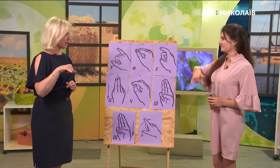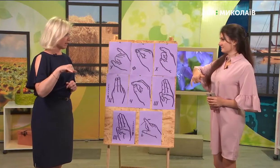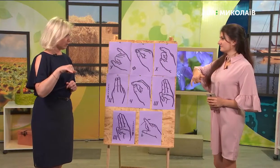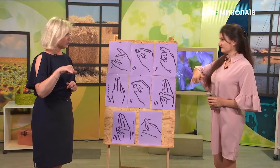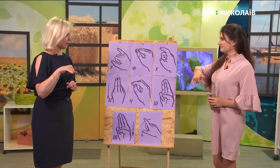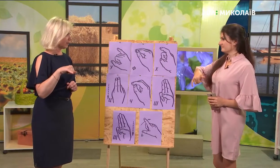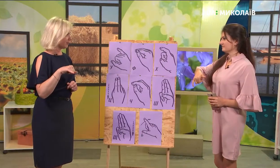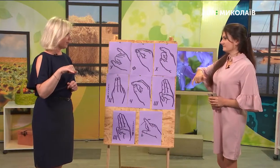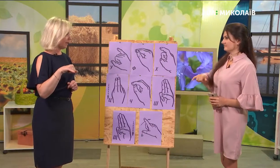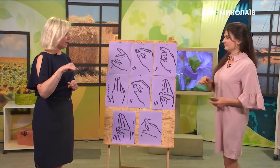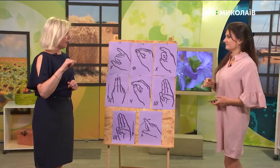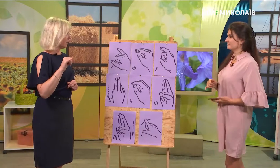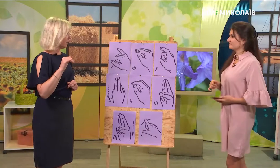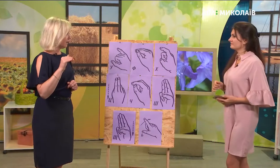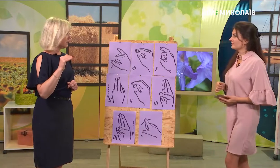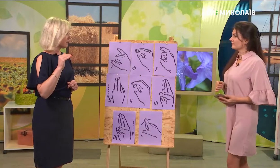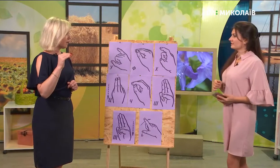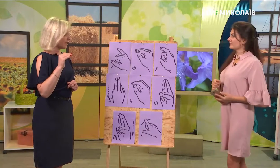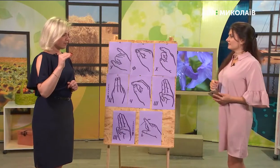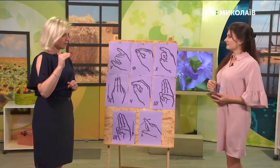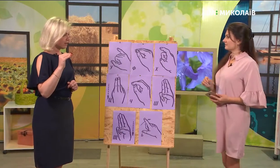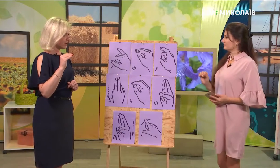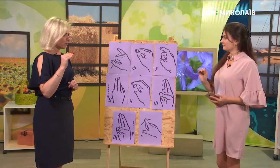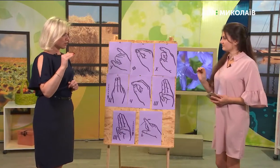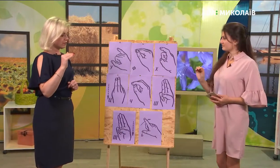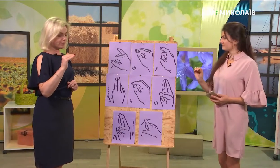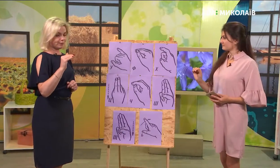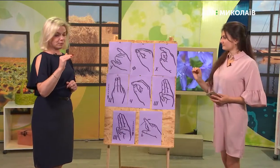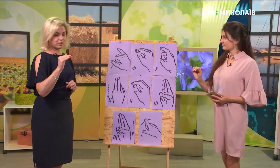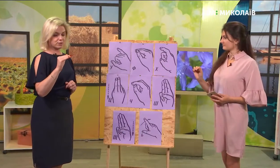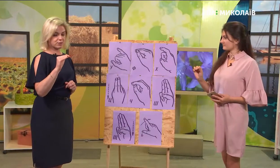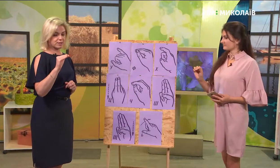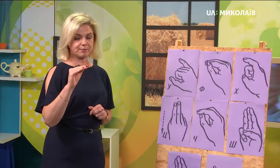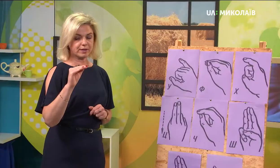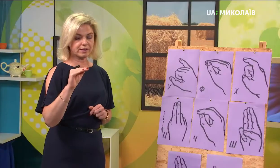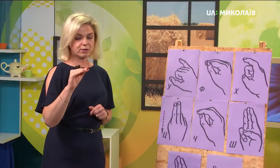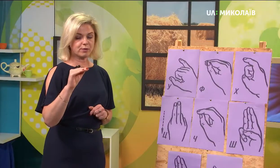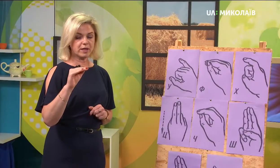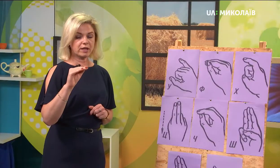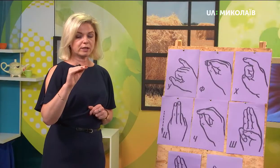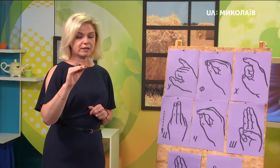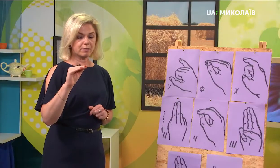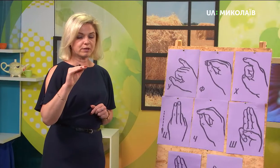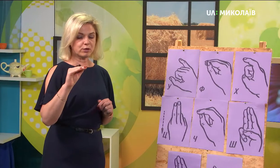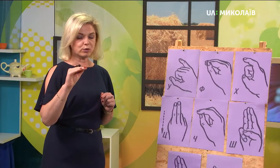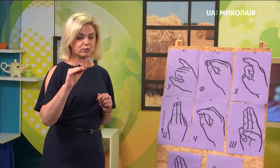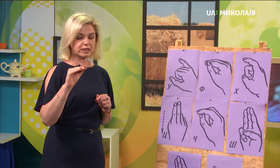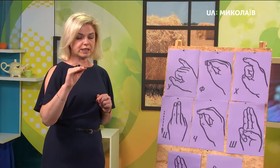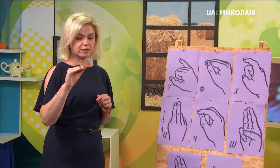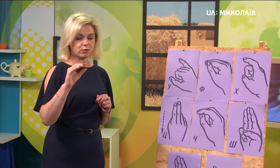нахилом, так. Літера Ф. Вона також показується легко, так як ми виконували літеру